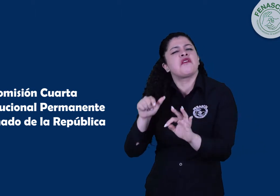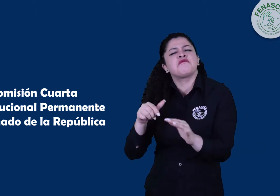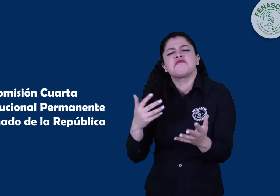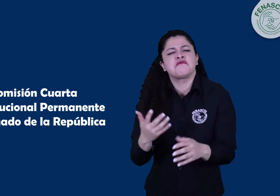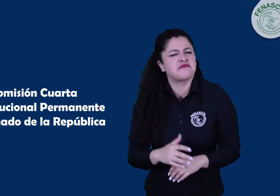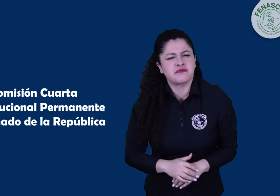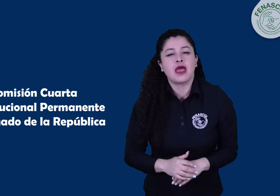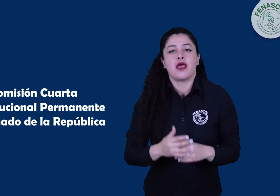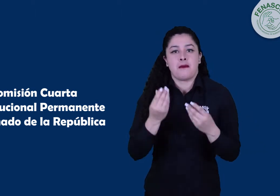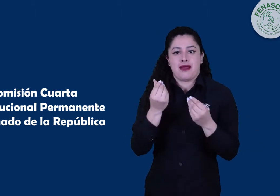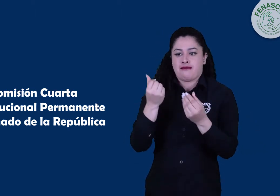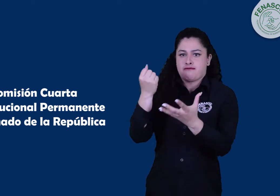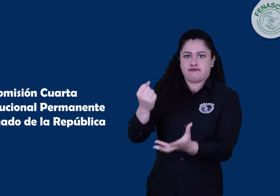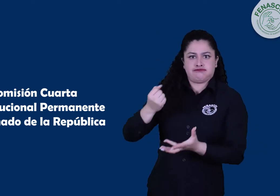presupuestos, entre otros temas,